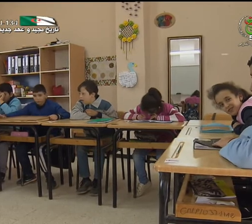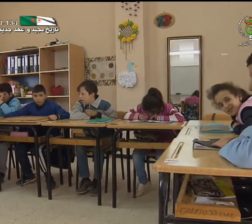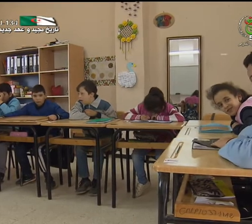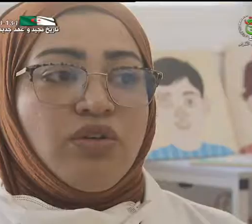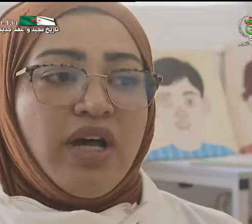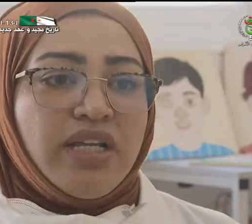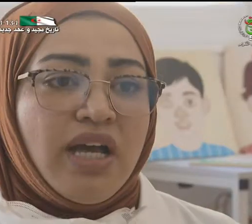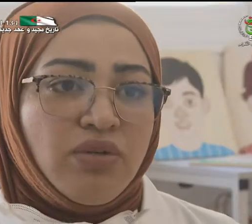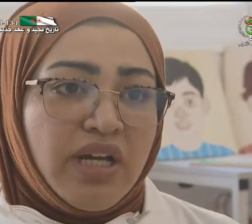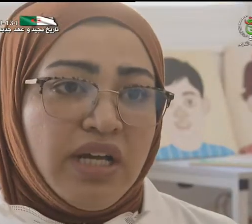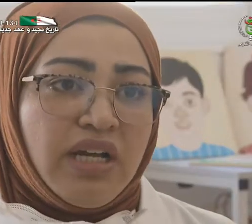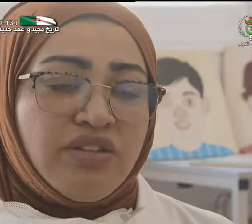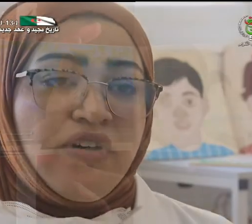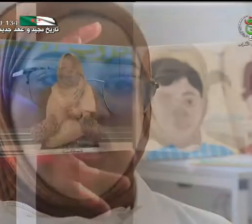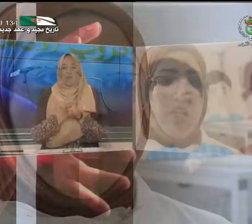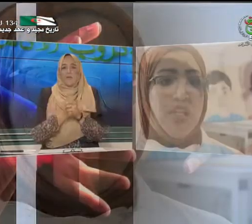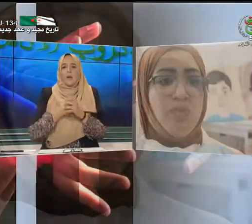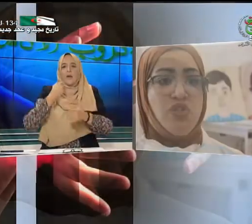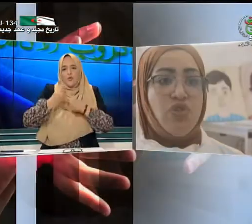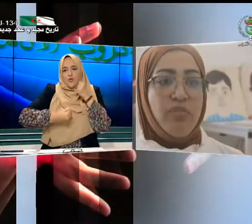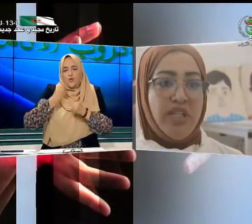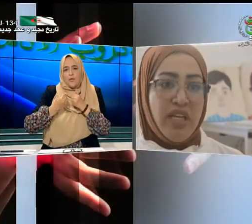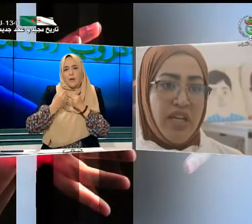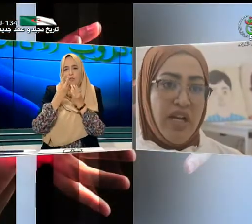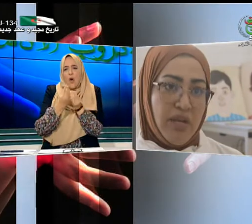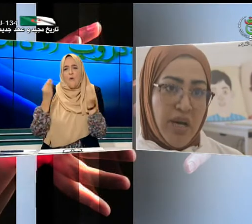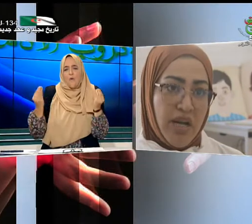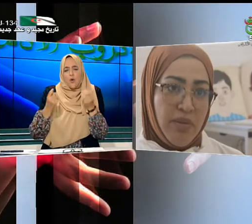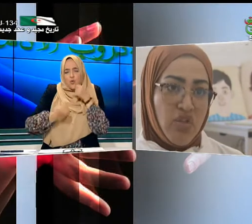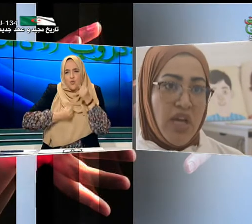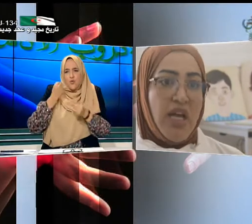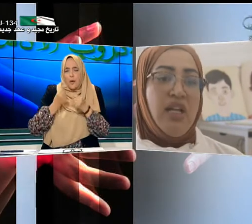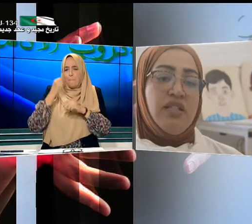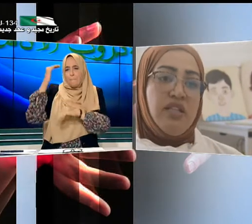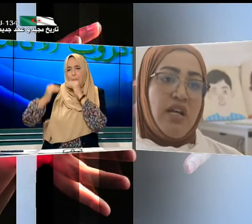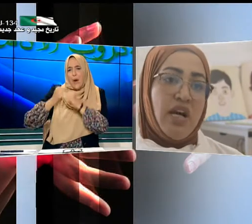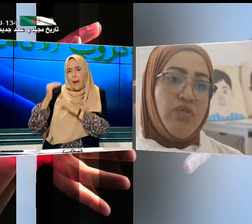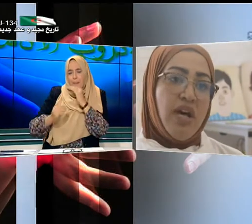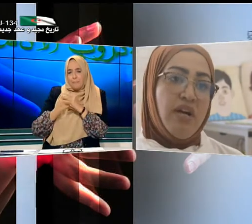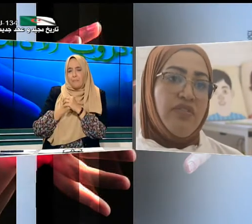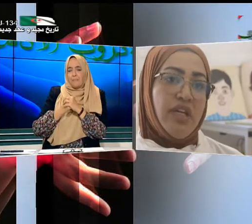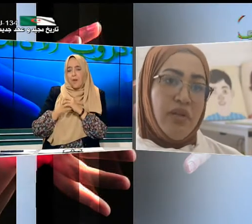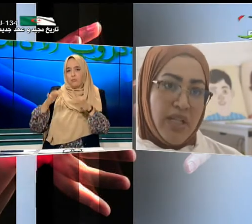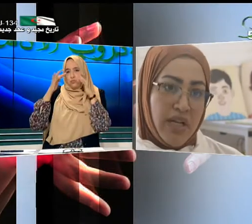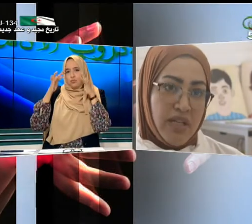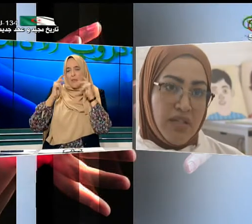يعاني هؤلاء الأطفال يعني من صعوبة هذه البرامج التي يتلقونها في المدارس